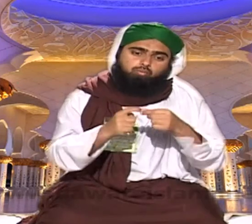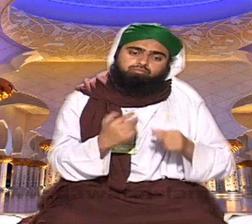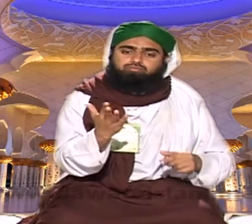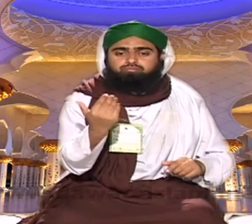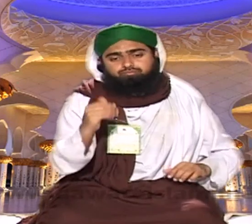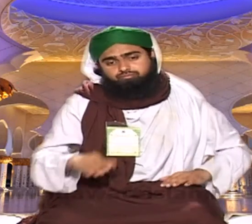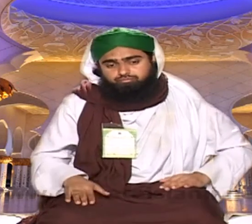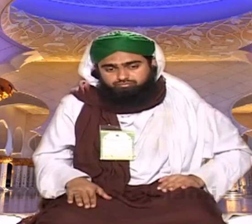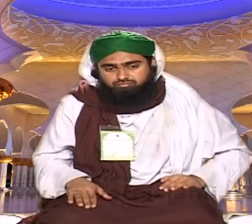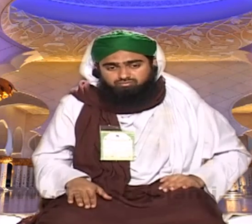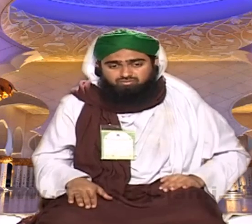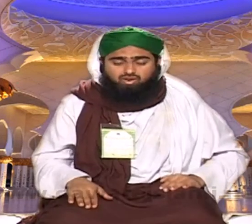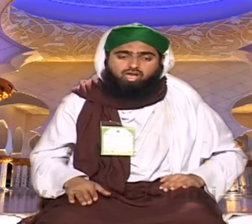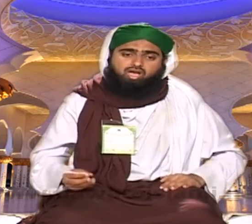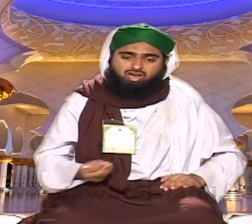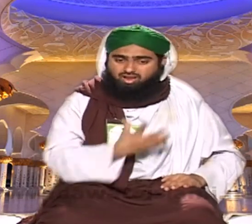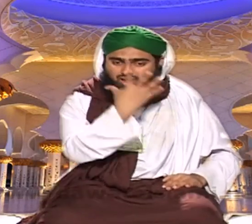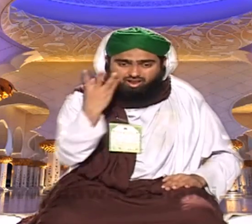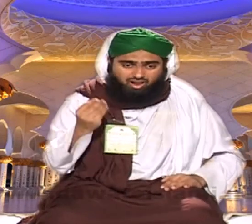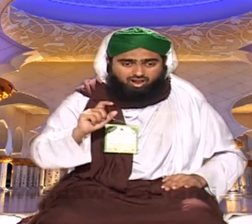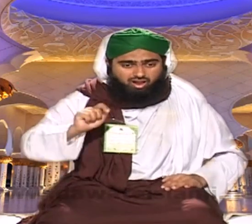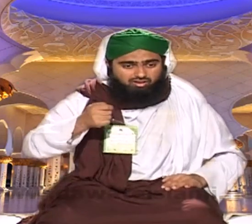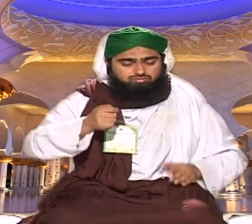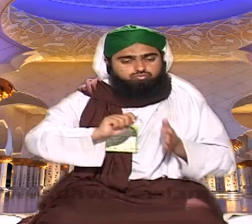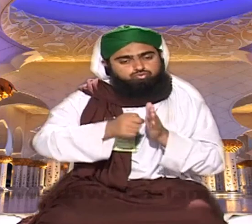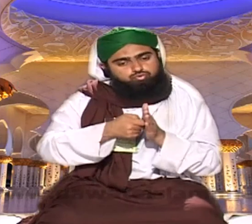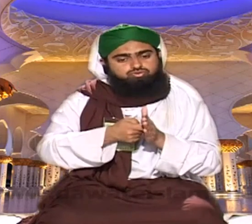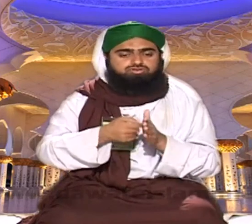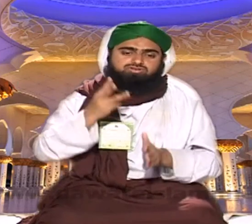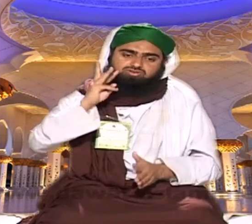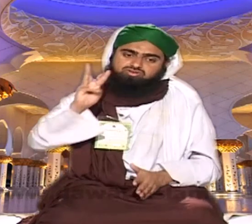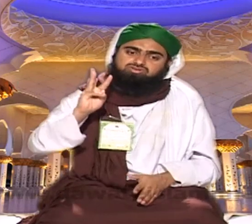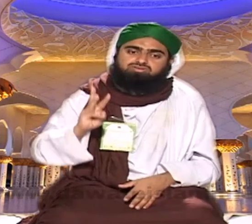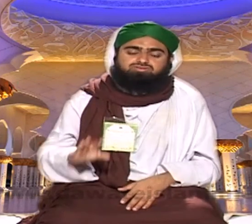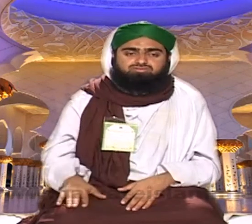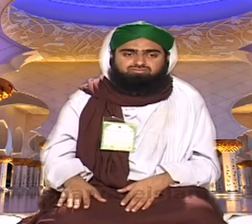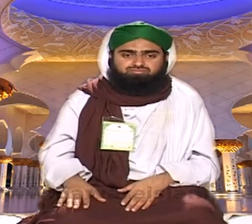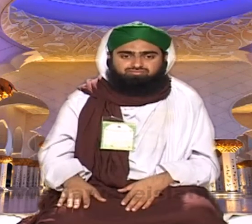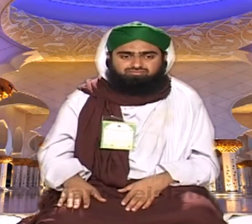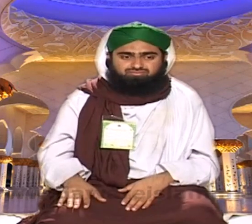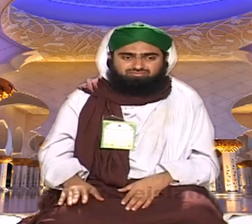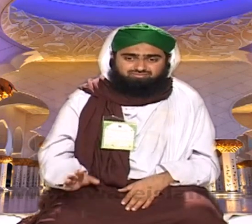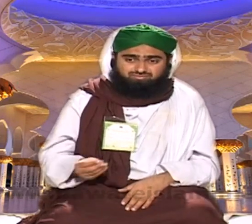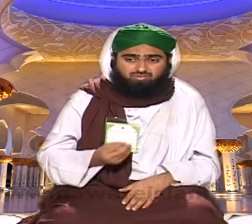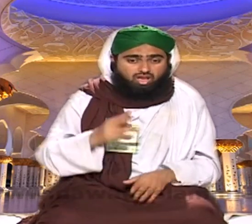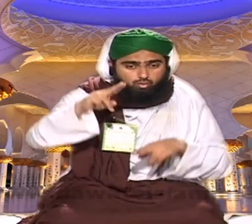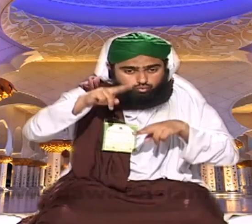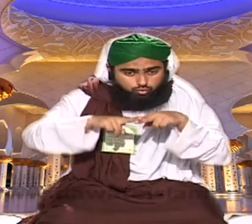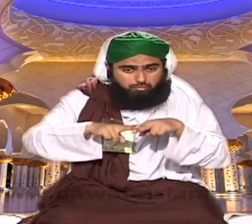بھائیوں سے ایک سوال کرتا ہوں اچھا یہ بتائیے کہ چھٹی کے تین دن آ جائیں جمعہ بھی چھٹی